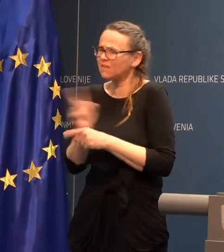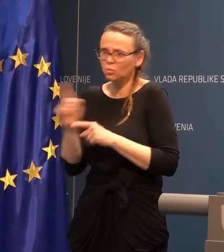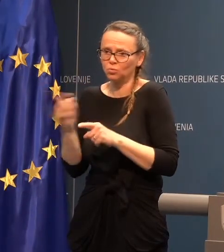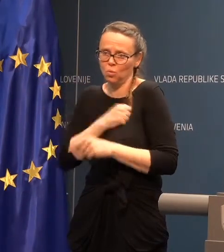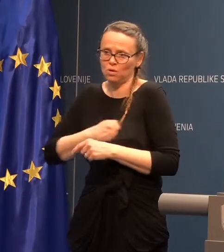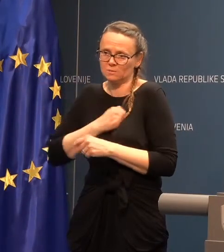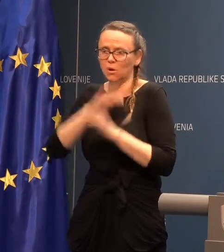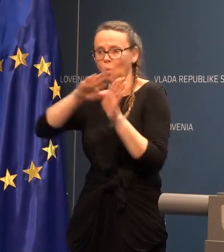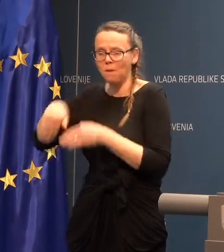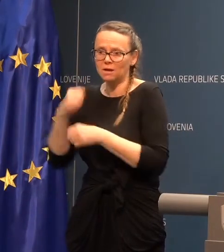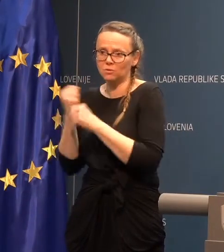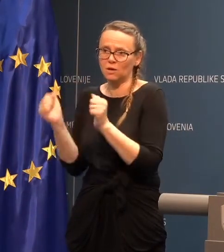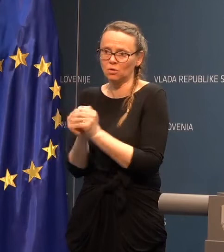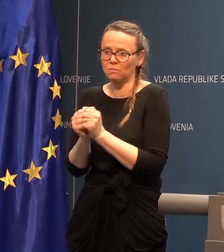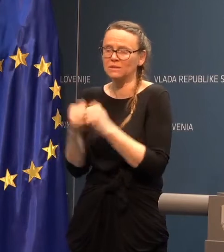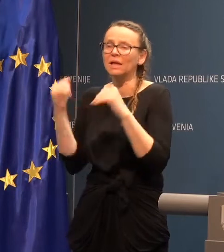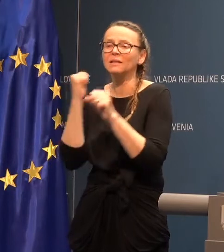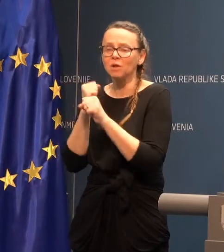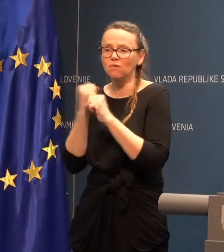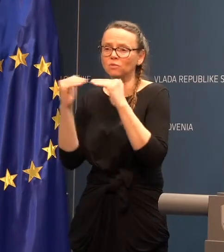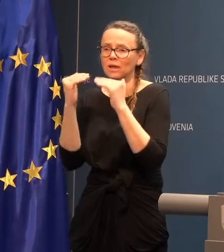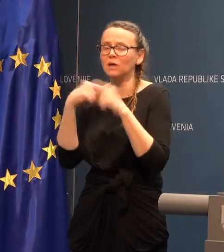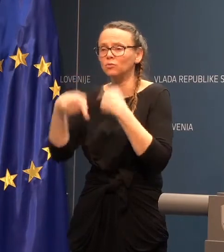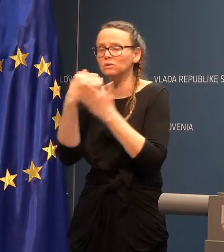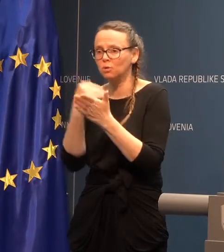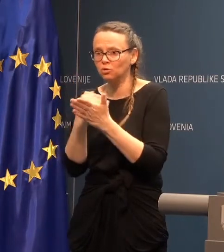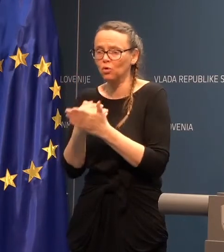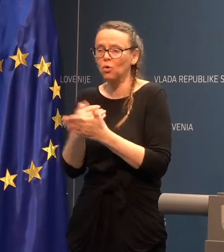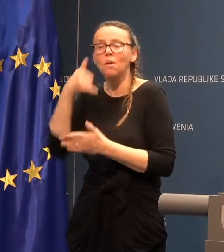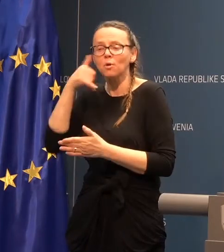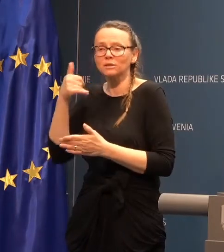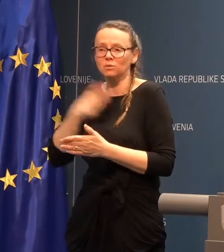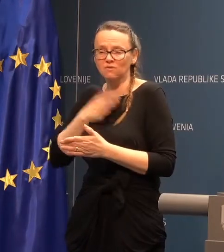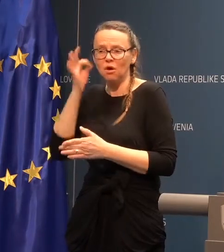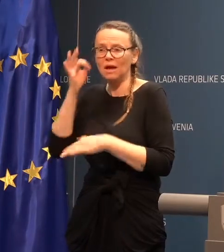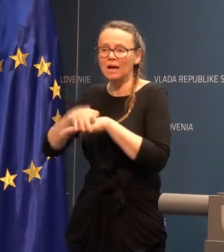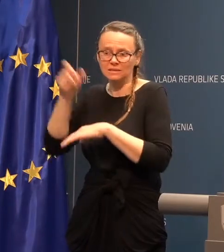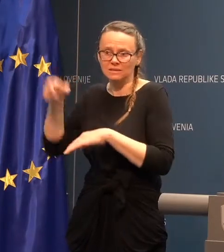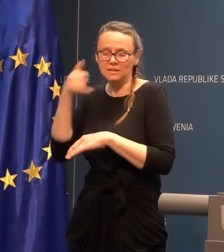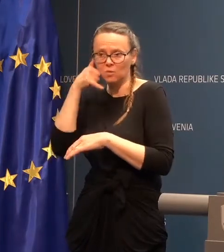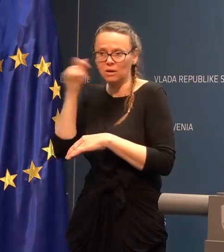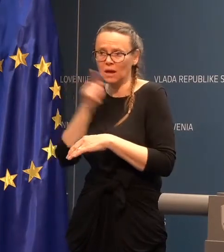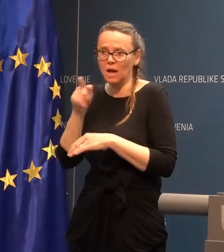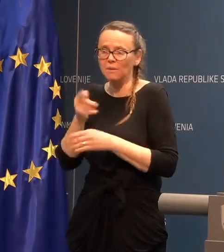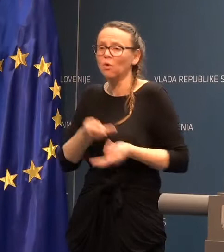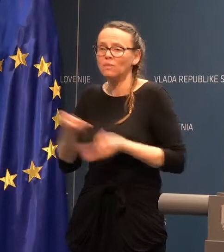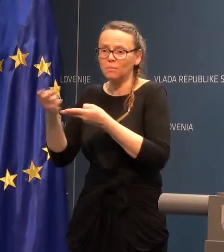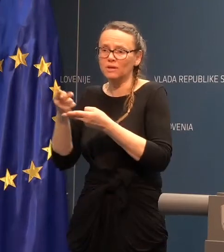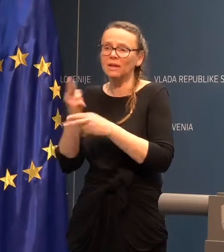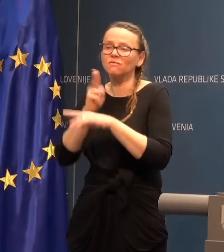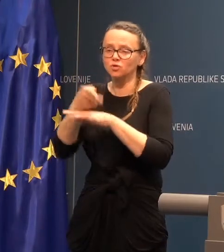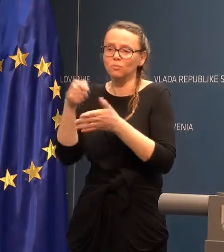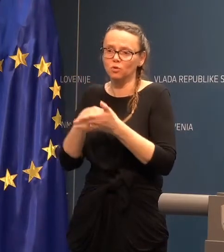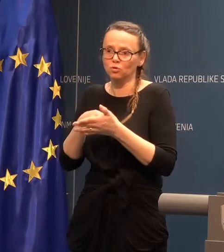delovnega mesta in ravno skladim s protokolom, poklicali svojega zdravnika, ki imel tudi nastopno točko in protestiram. Hvala, še gradne